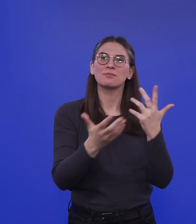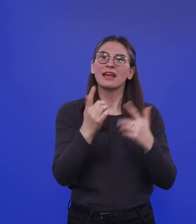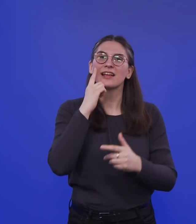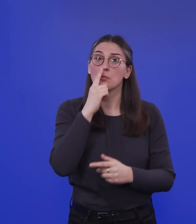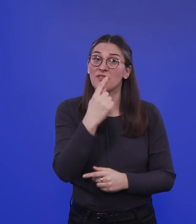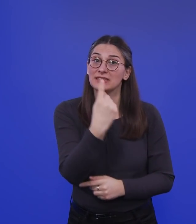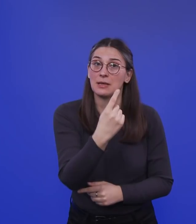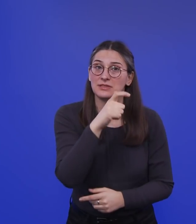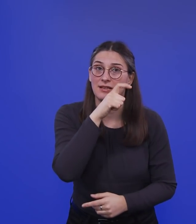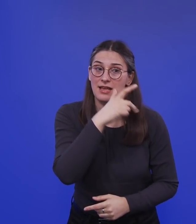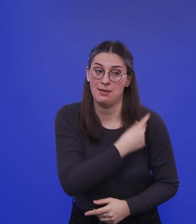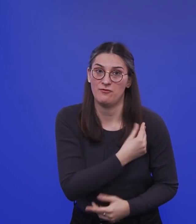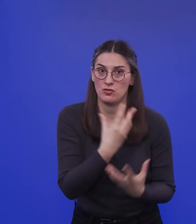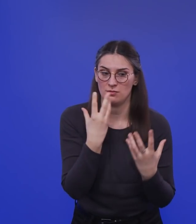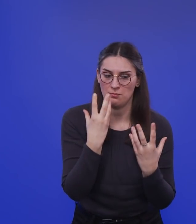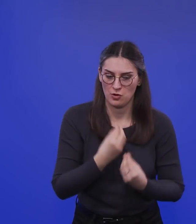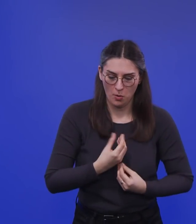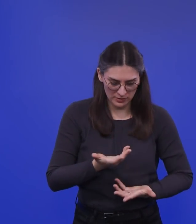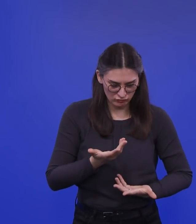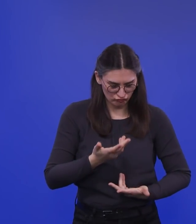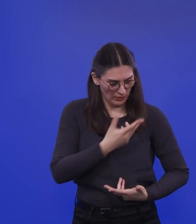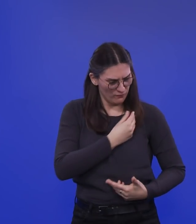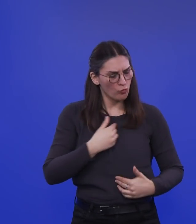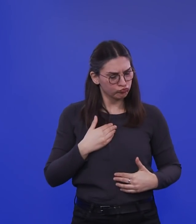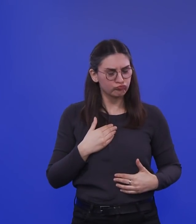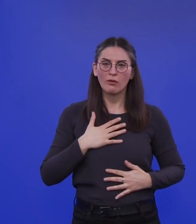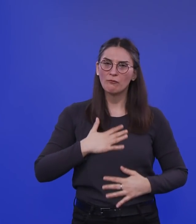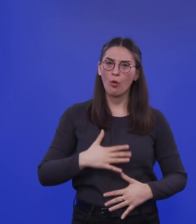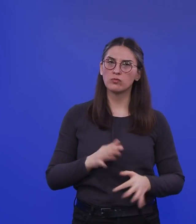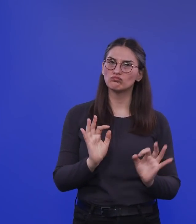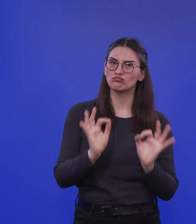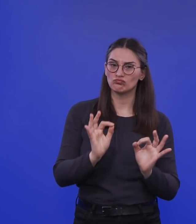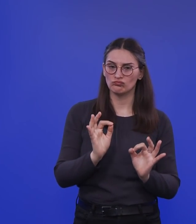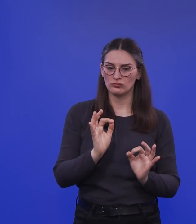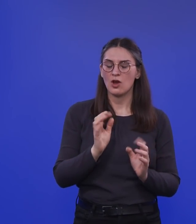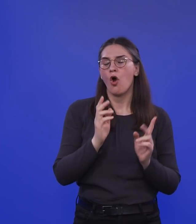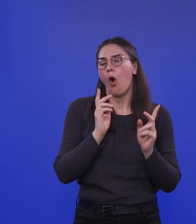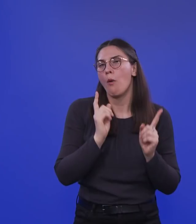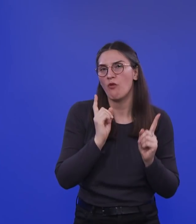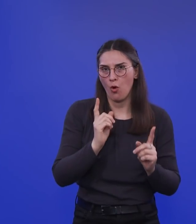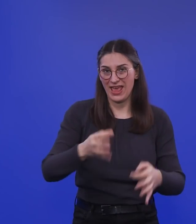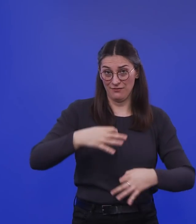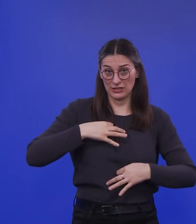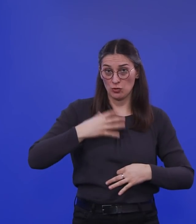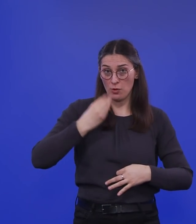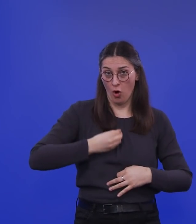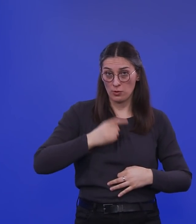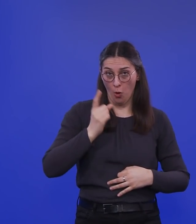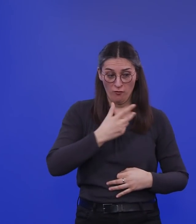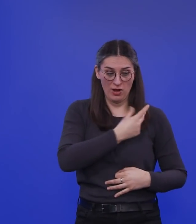sagen kann und das gute Gefühl haben kann, dass man selbst, wenn man sich trotz Impfung jetzt infizieren würde, eher die Umgebung